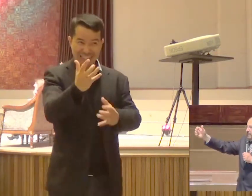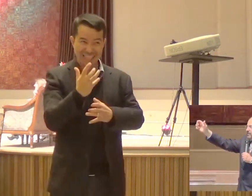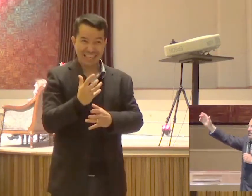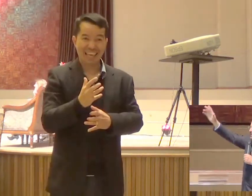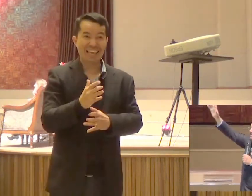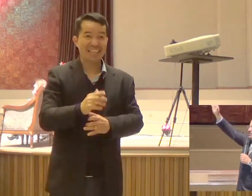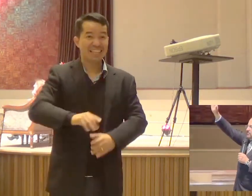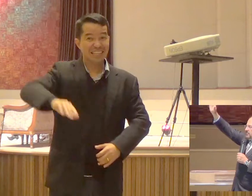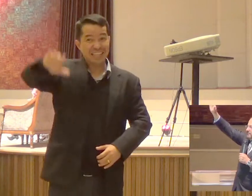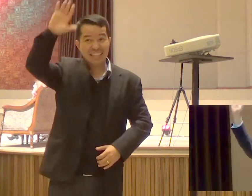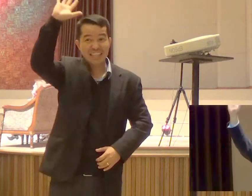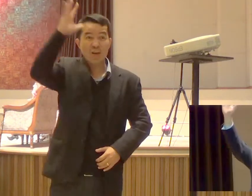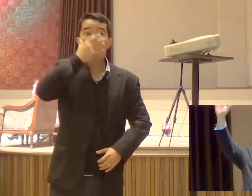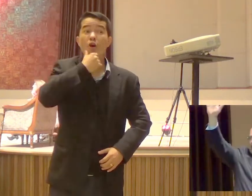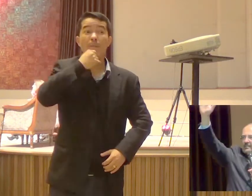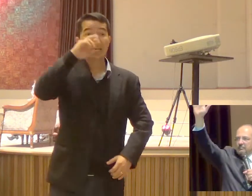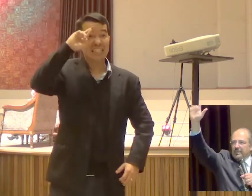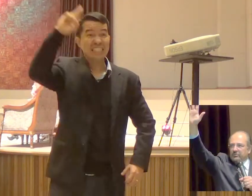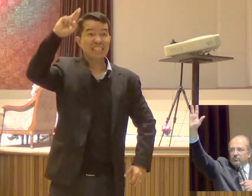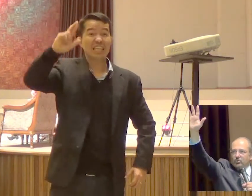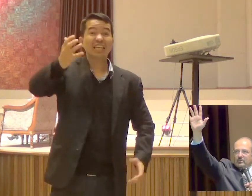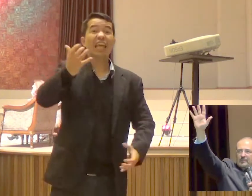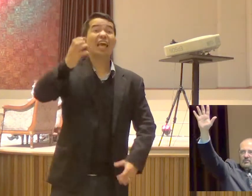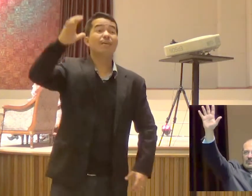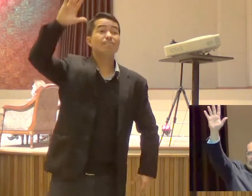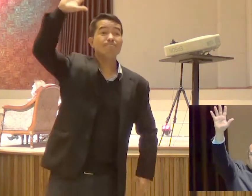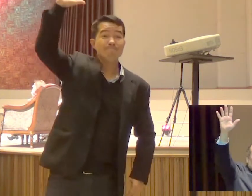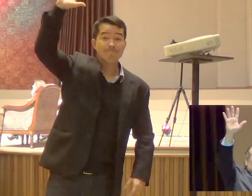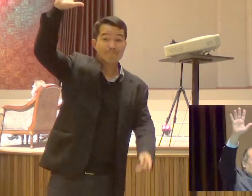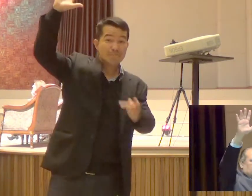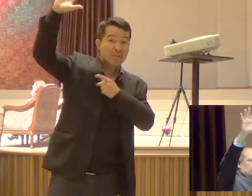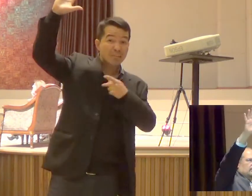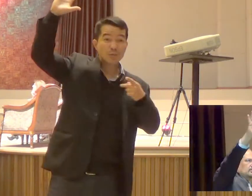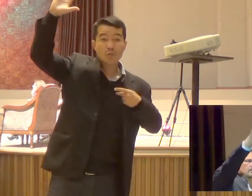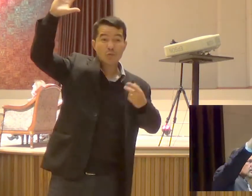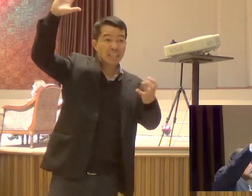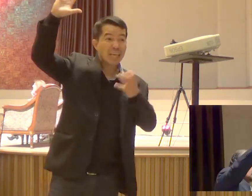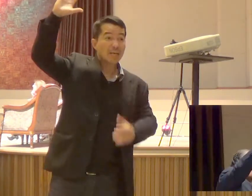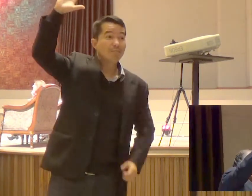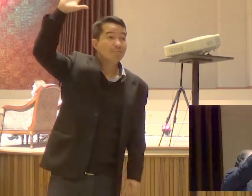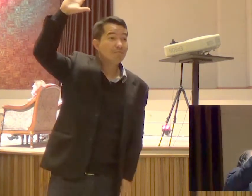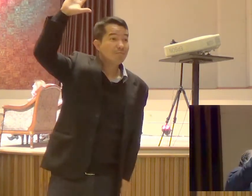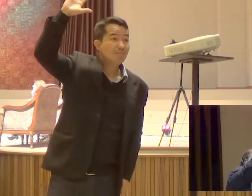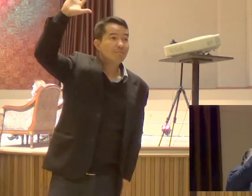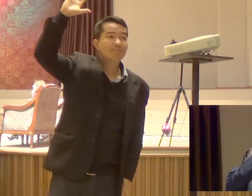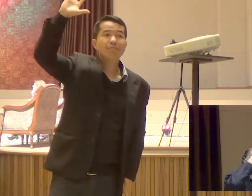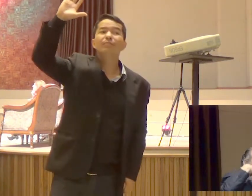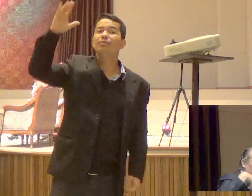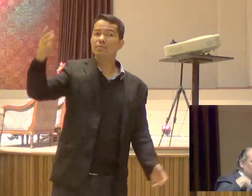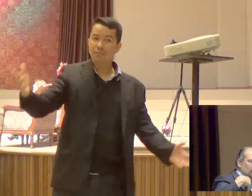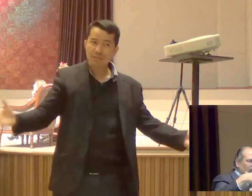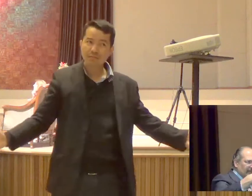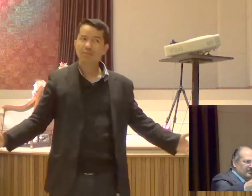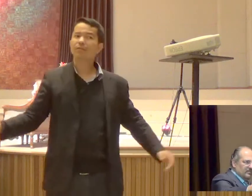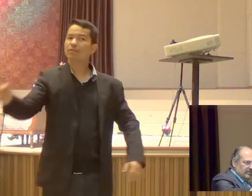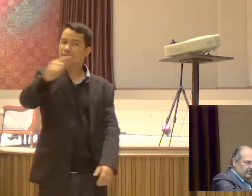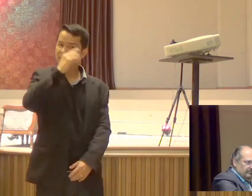Quem quer ser O líder Da sua casa E pastor Nesta cidade Está entendendo De pastor Eu não estou falando De ser